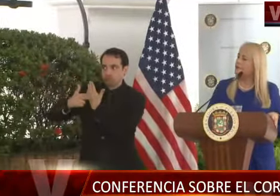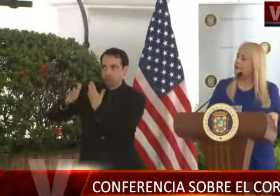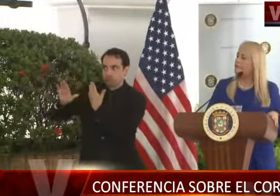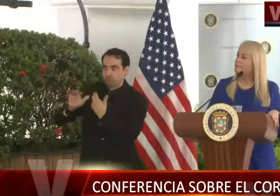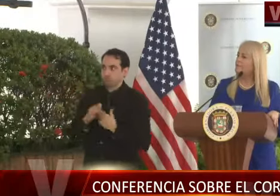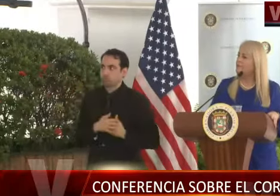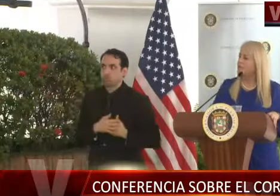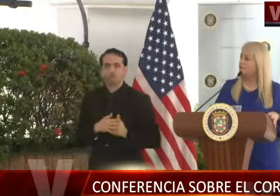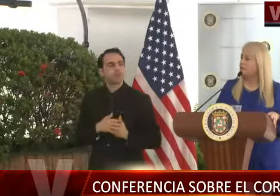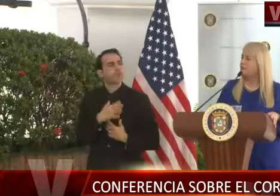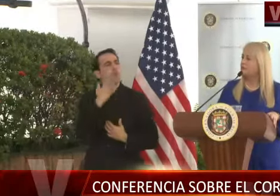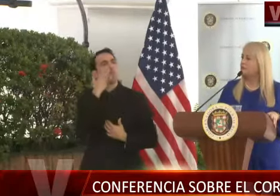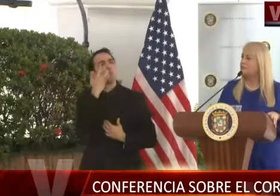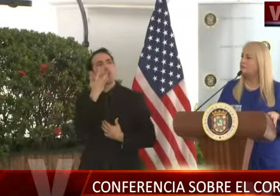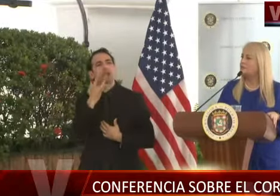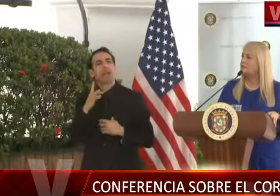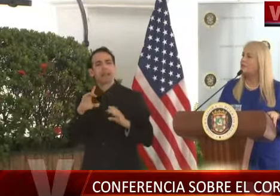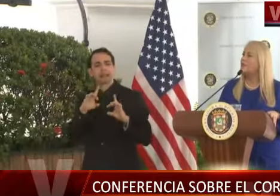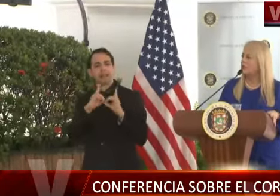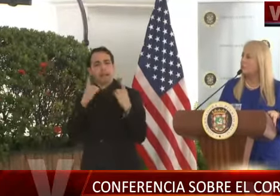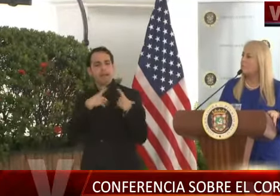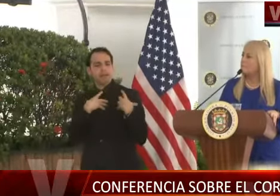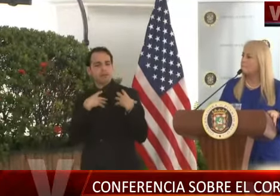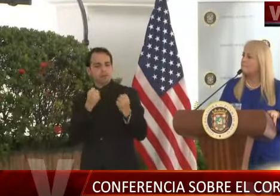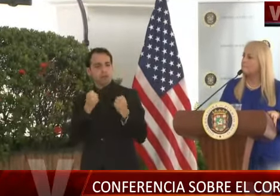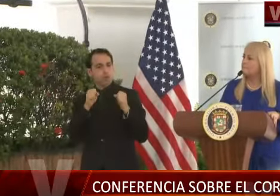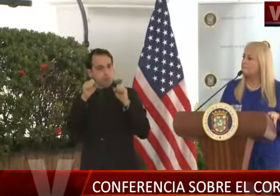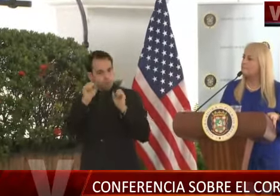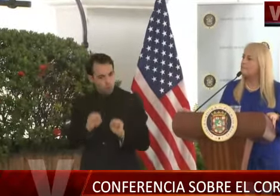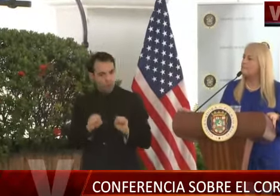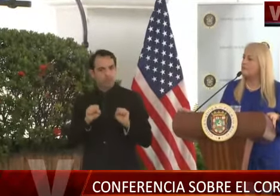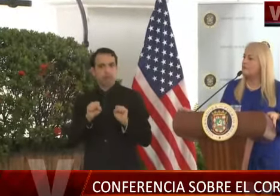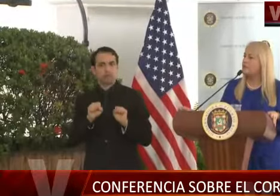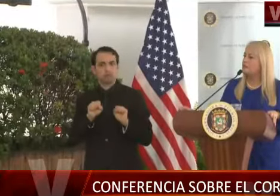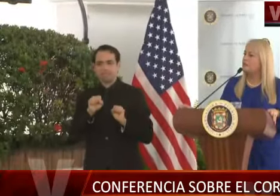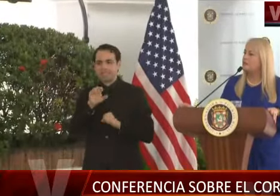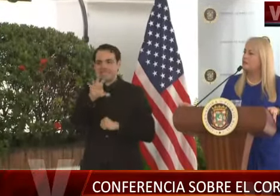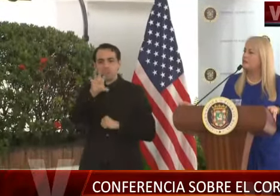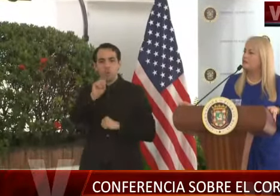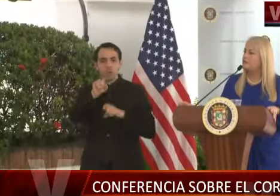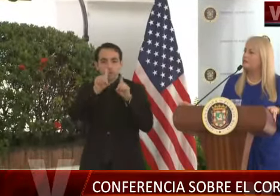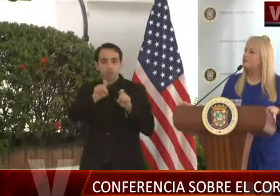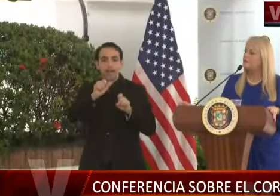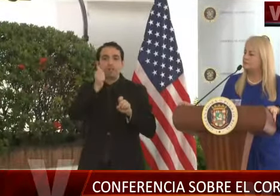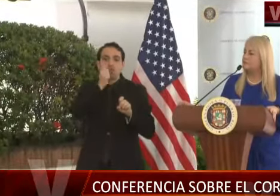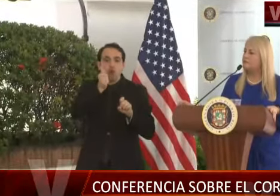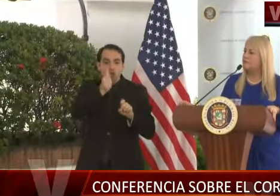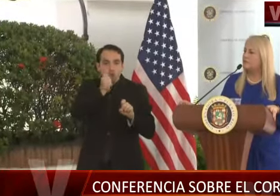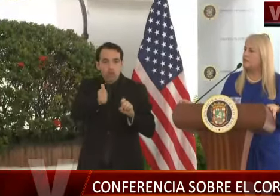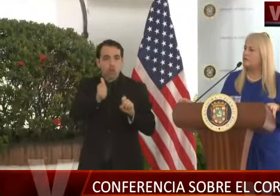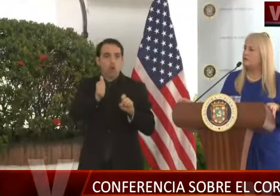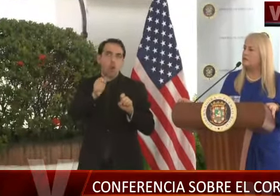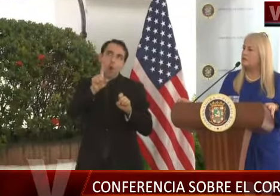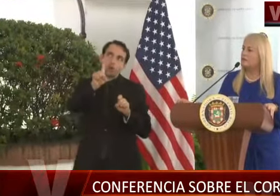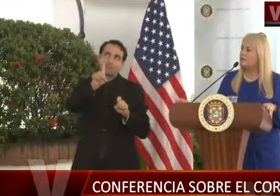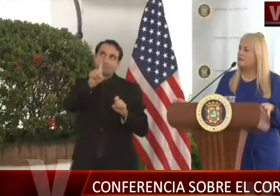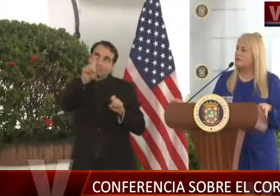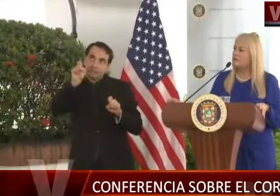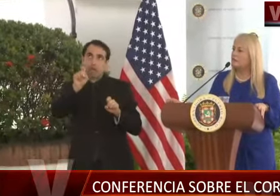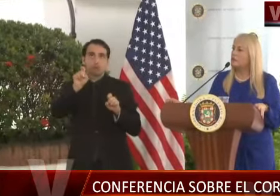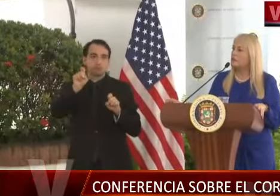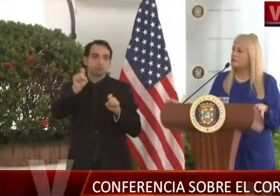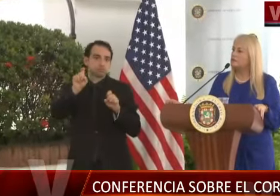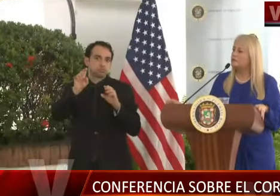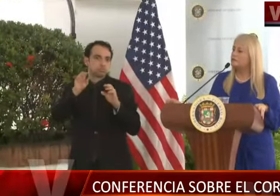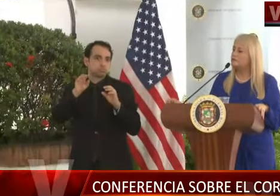entonces, ¿por qué si el Departamento de Salud puede realizar entre 50 pruebas diarias o 100 en horario extendido y